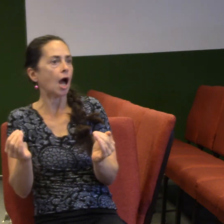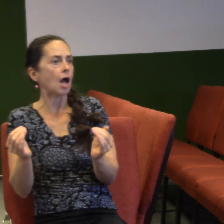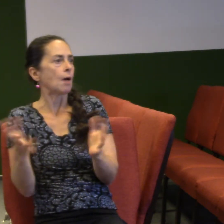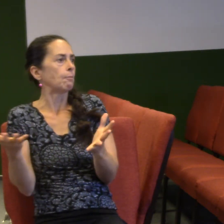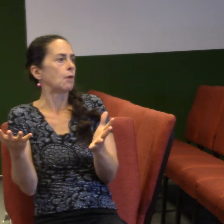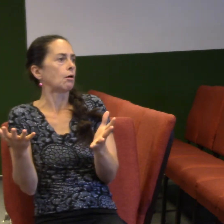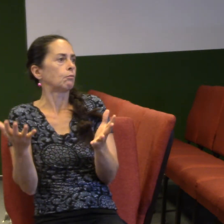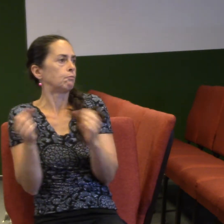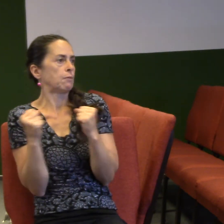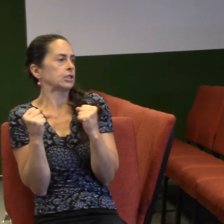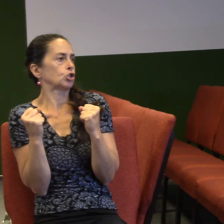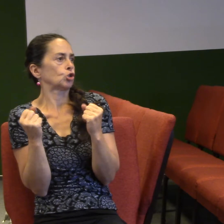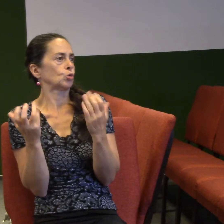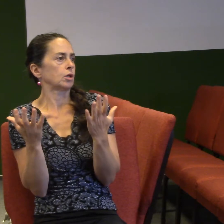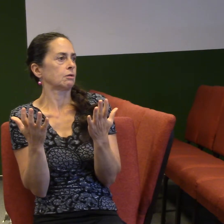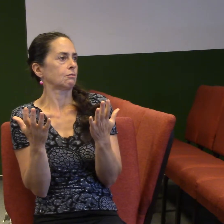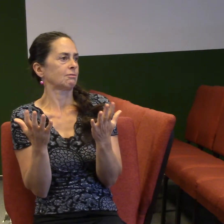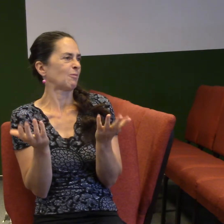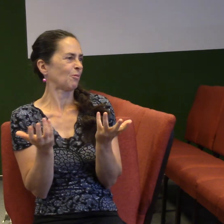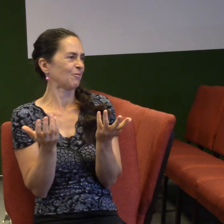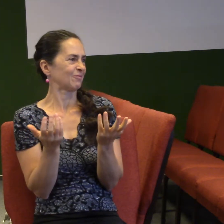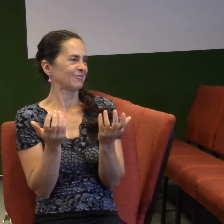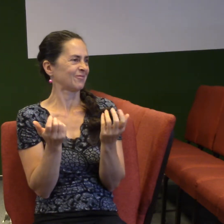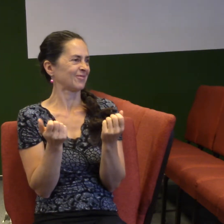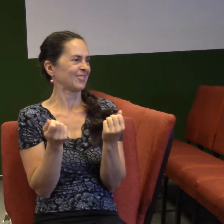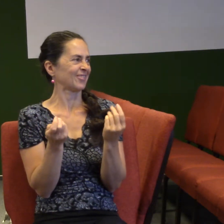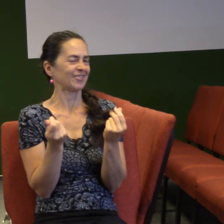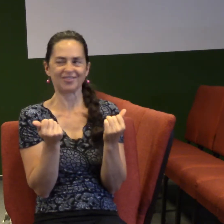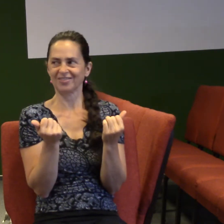Vlastně to podstatné, ten podstatný by nám chyběl.